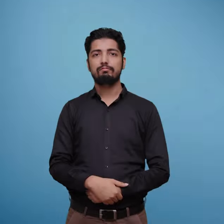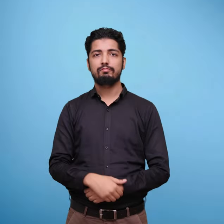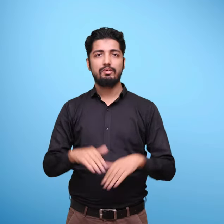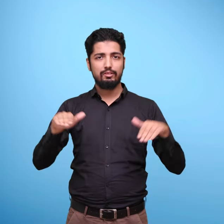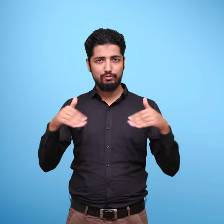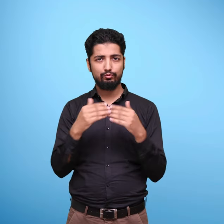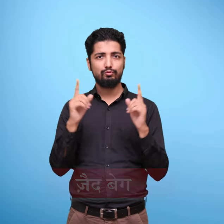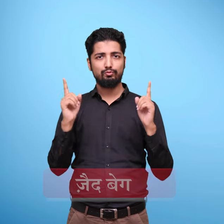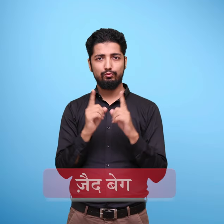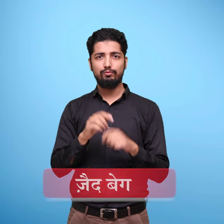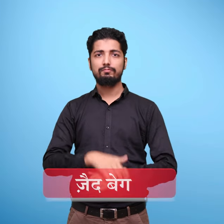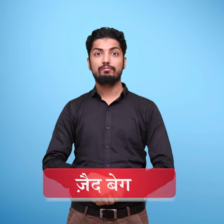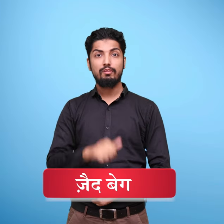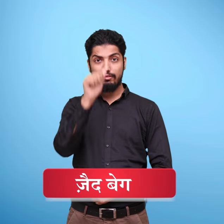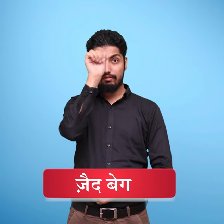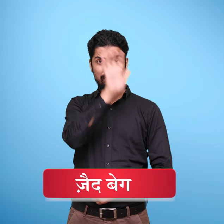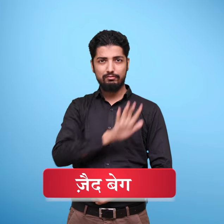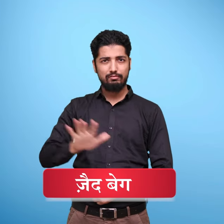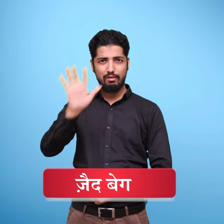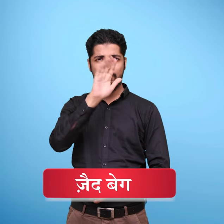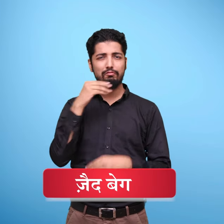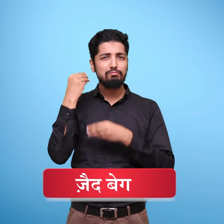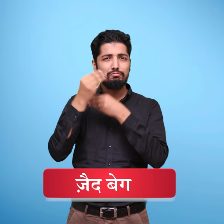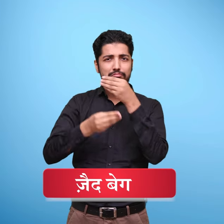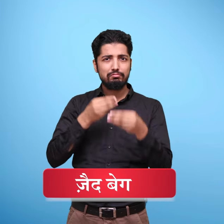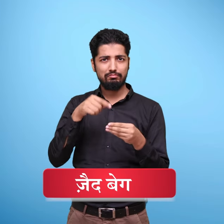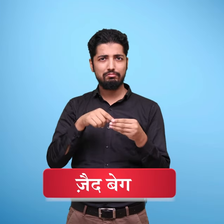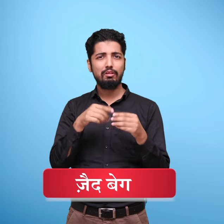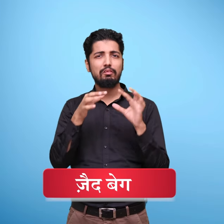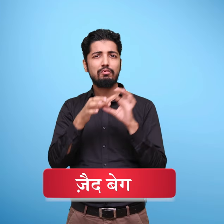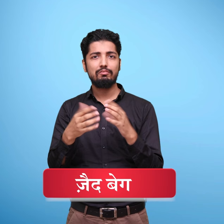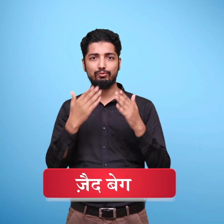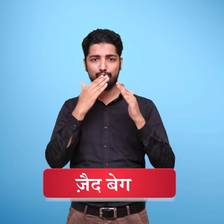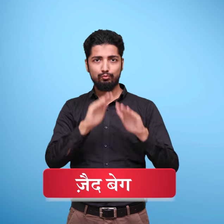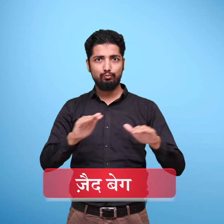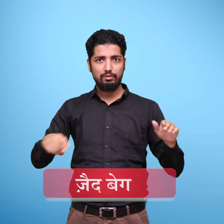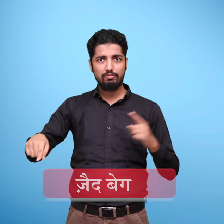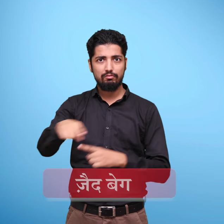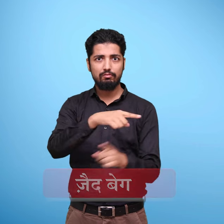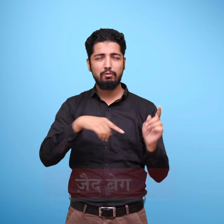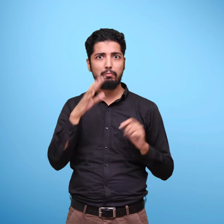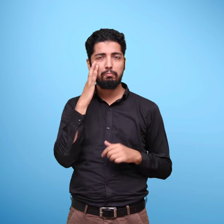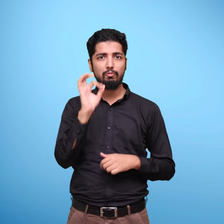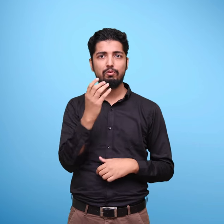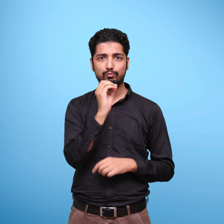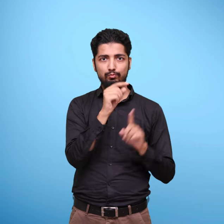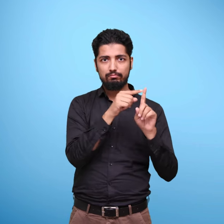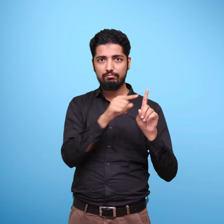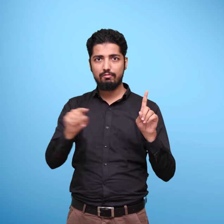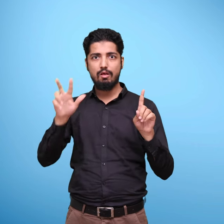आमुक भारत में बच्चों के सबसे प्रारंभिक वर्षों में उनके सर्वांगीन विकास को पोशत